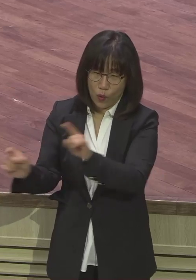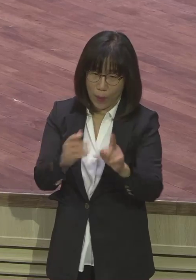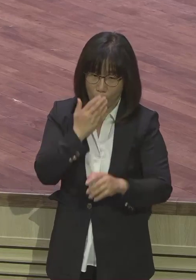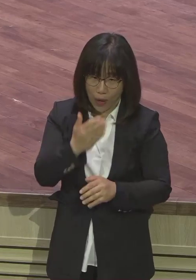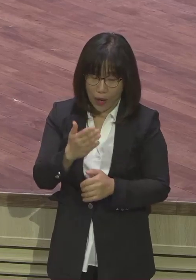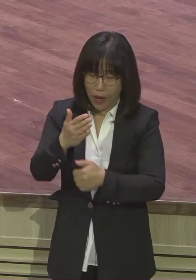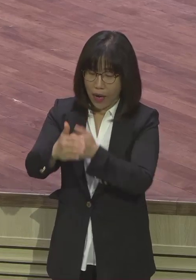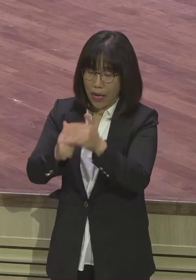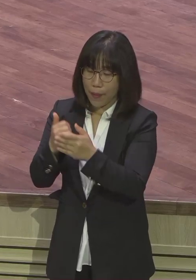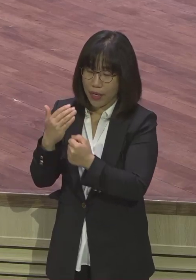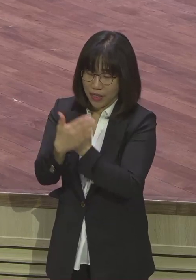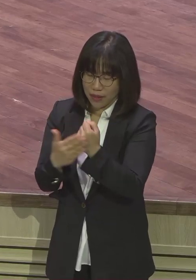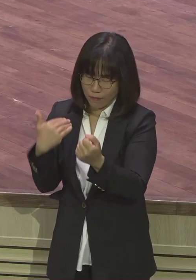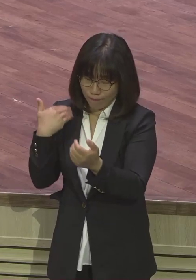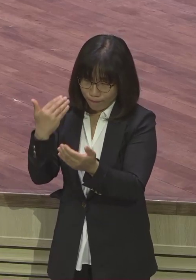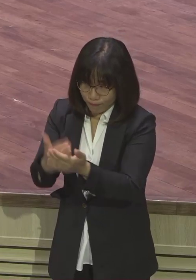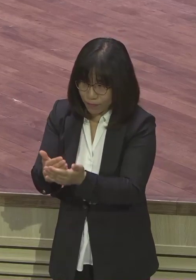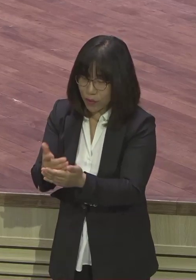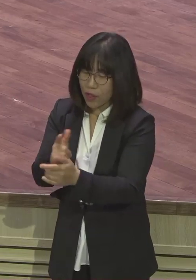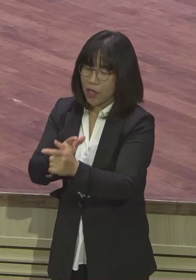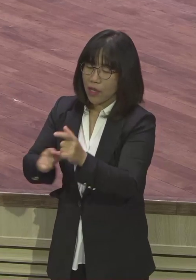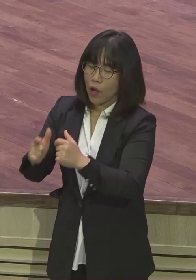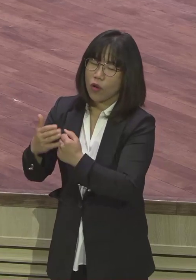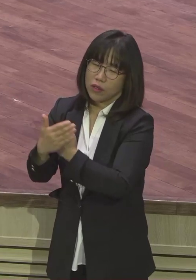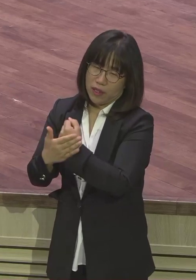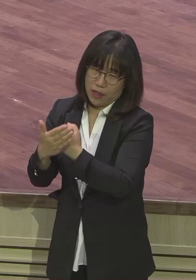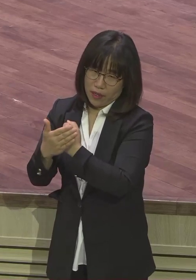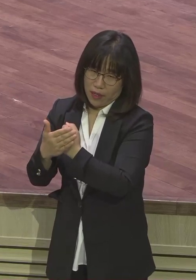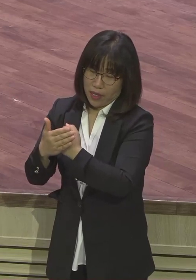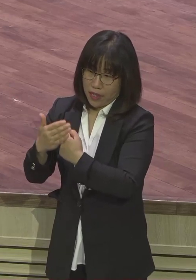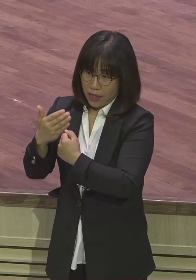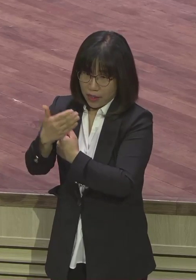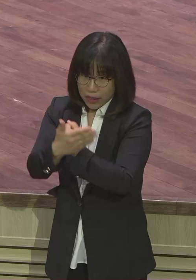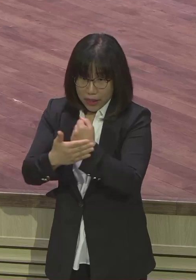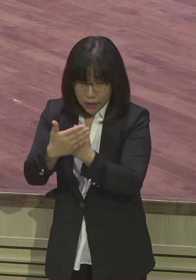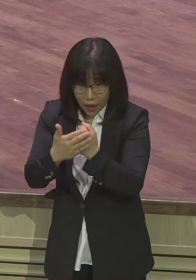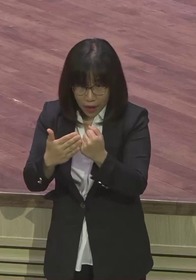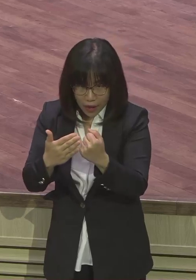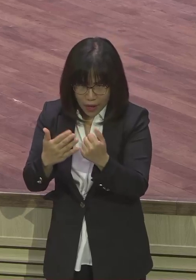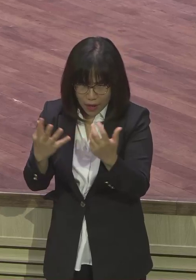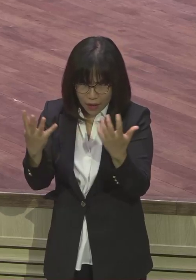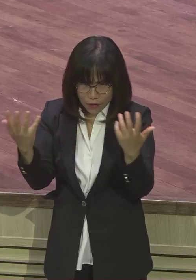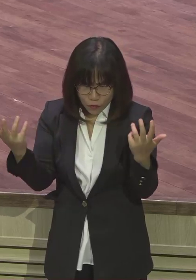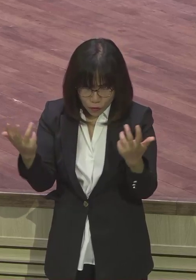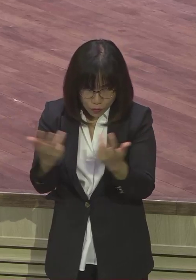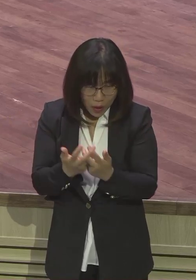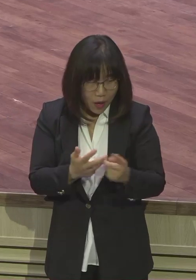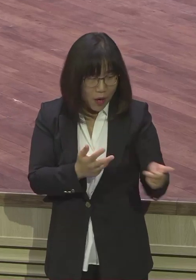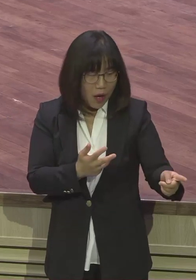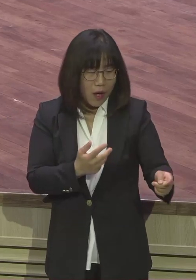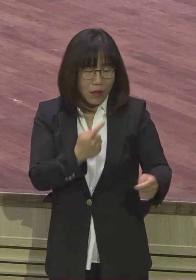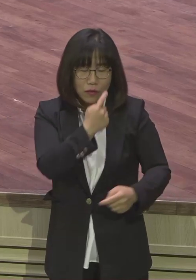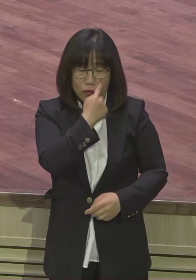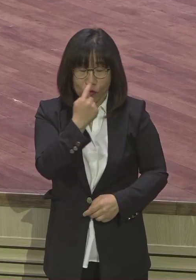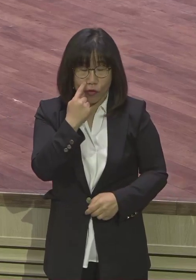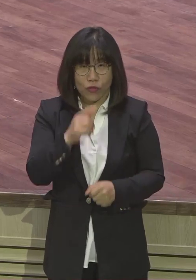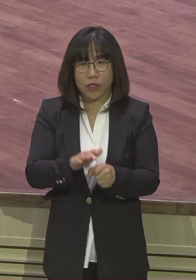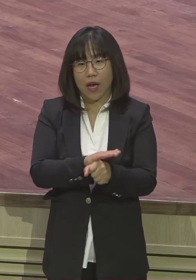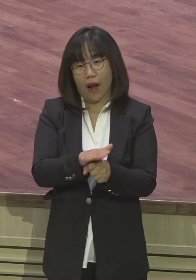관계 회복이 되죠. 은혜 받으면요. 사람이 미워지질 않아요. 사랑스러워요. 그렇게 밉던 사람